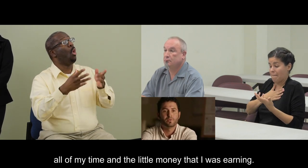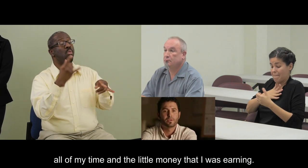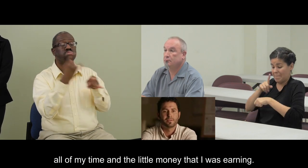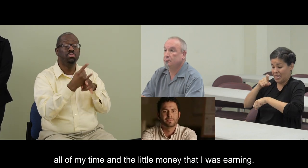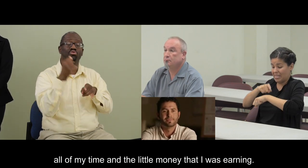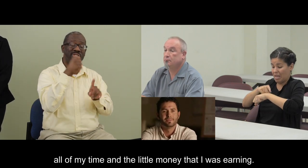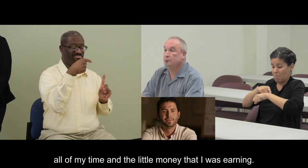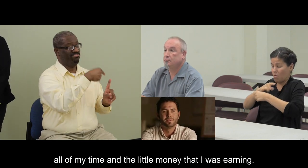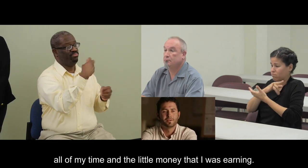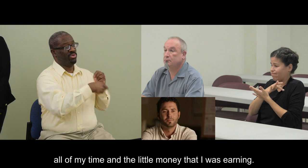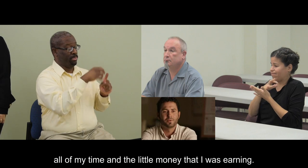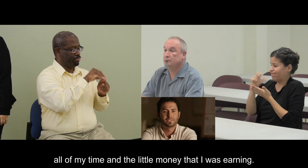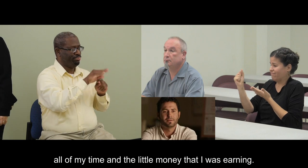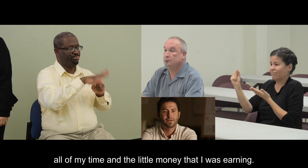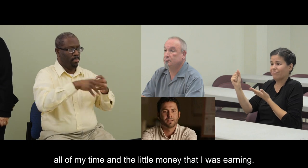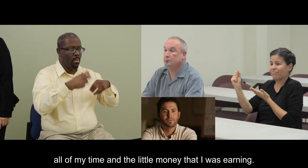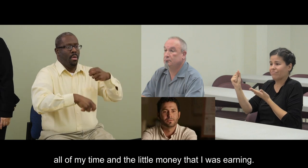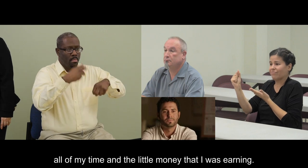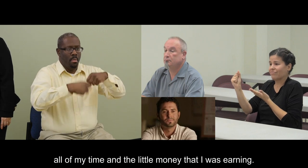dinero que estaba ganando.